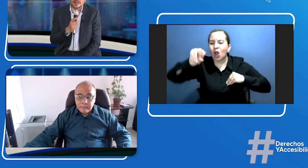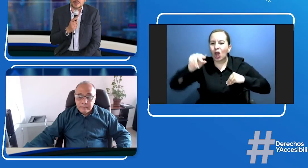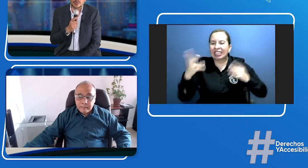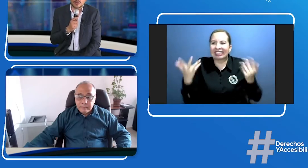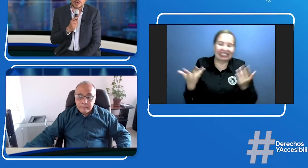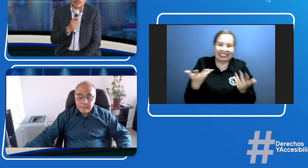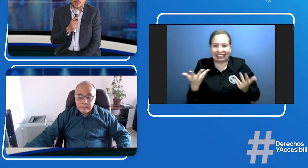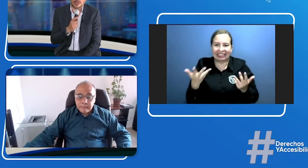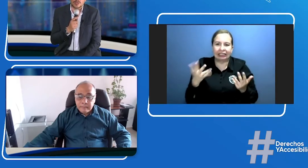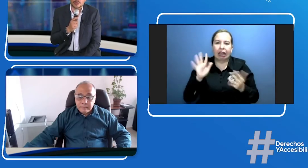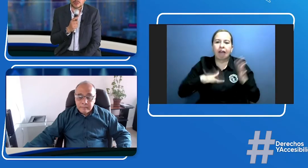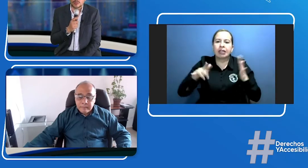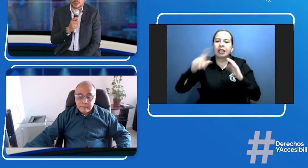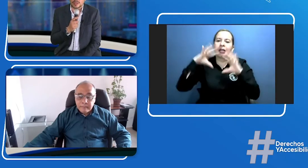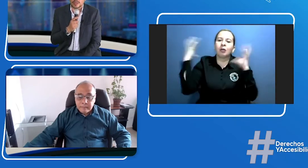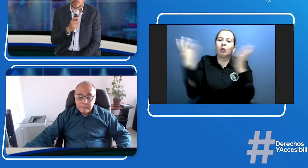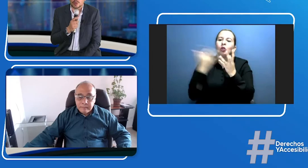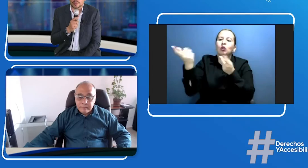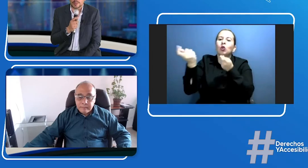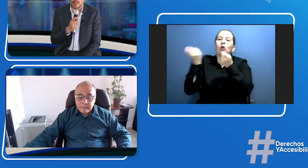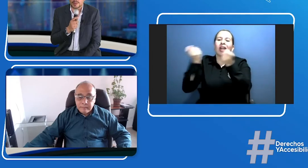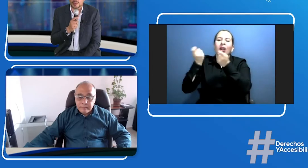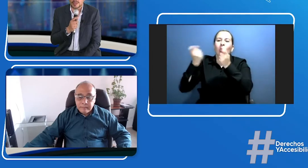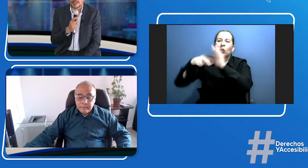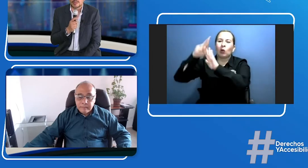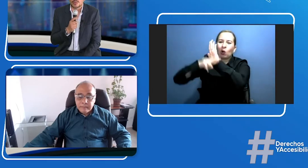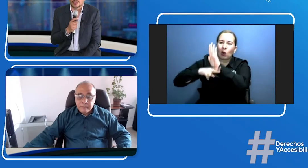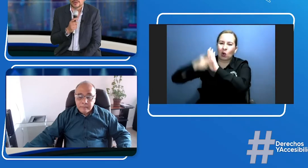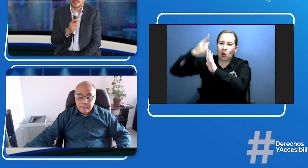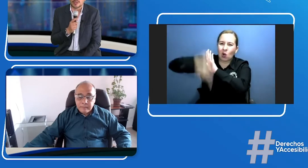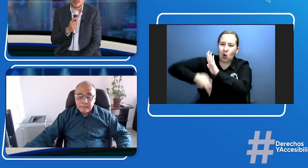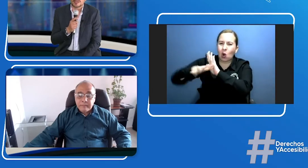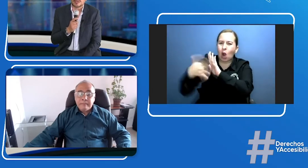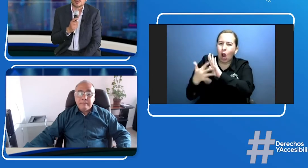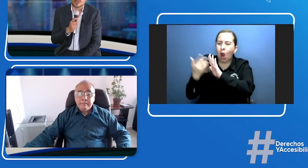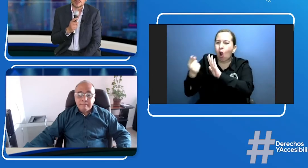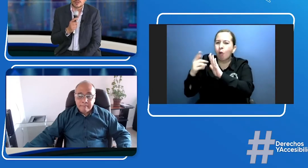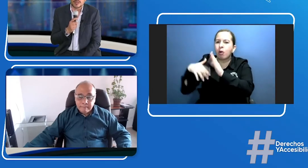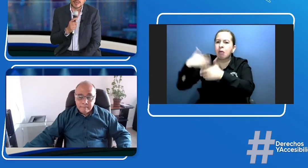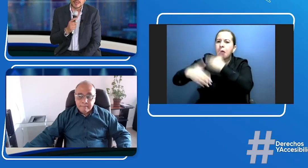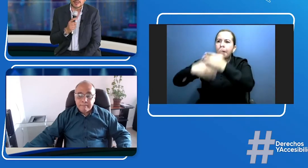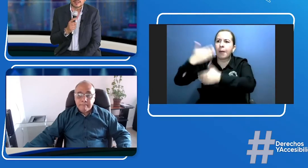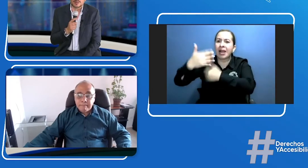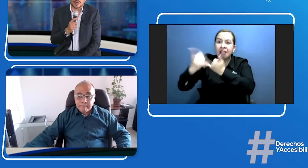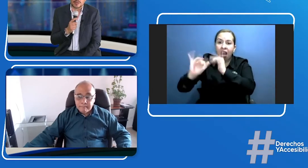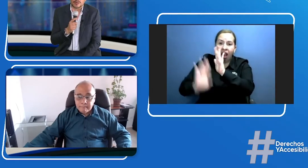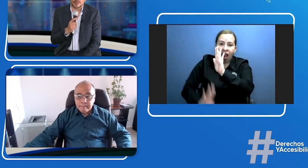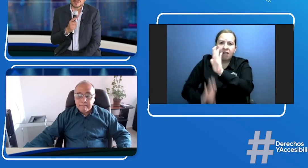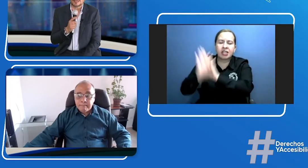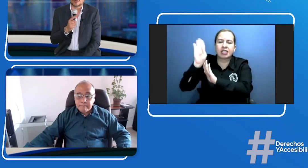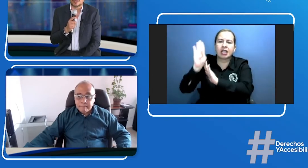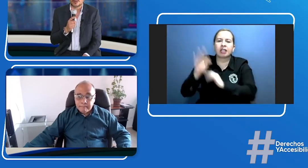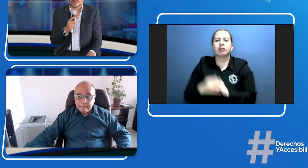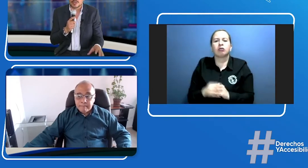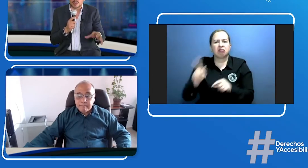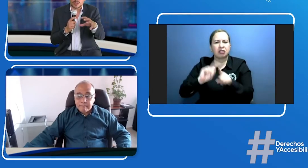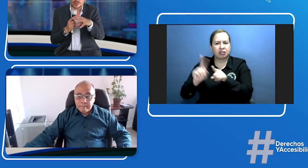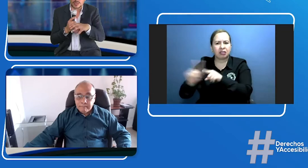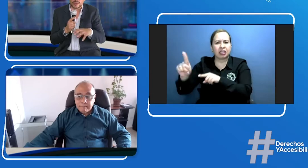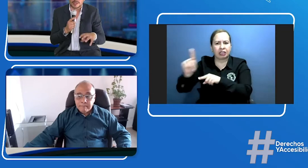mundo de la regulación Europa por ejemplo ya está muy avanzado en esa regulación de esas plataformas y lo hizo así lo hizo a través de la